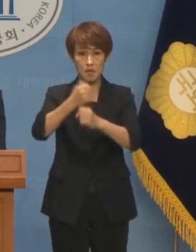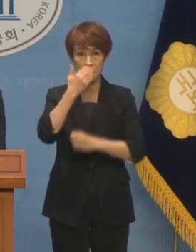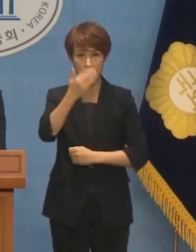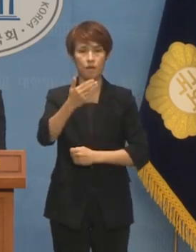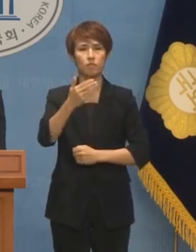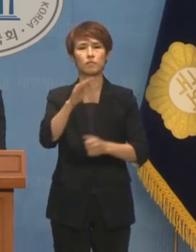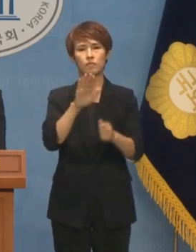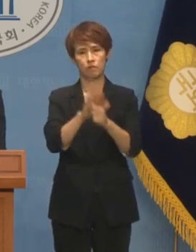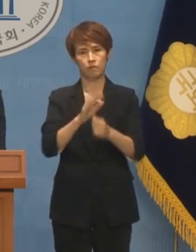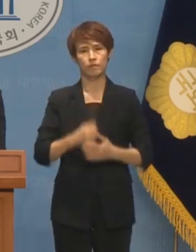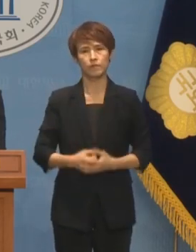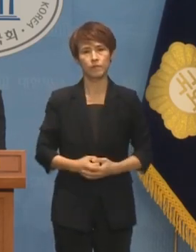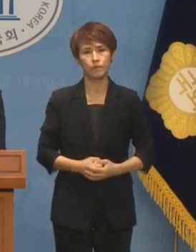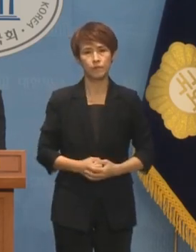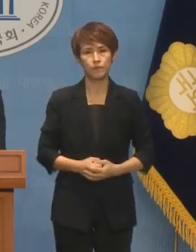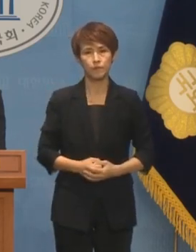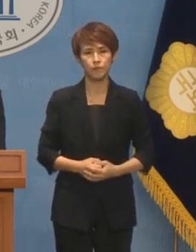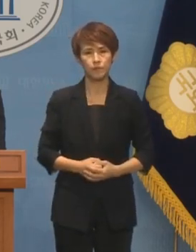하겠습니다.